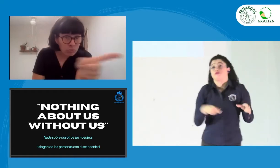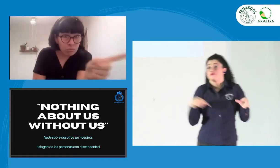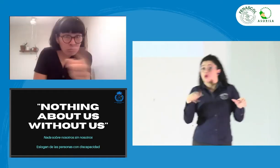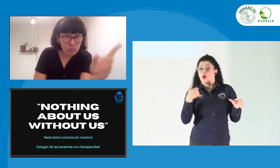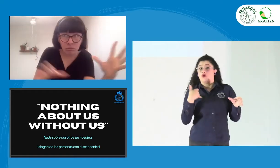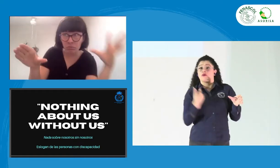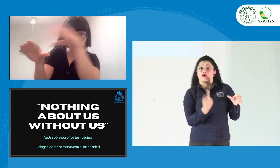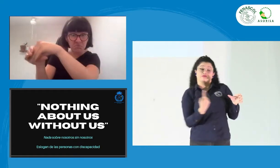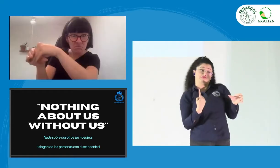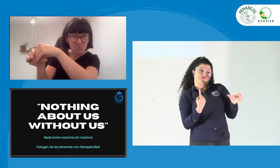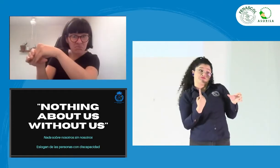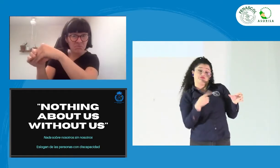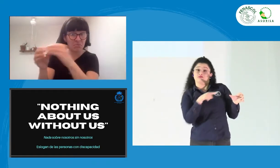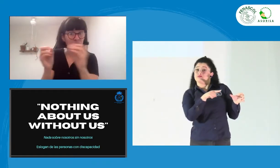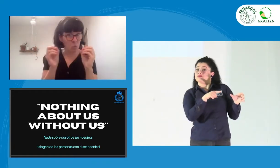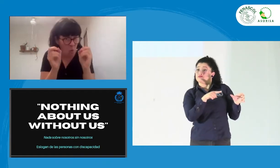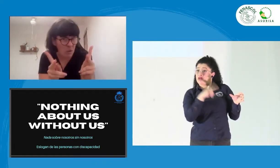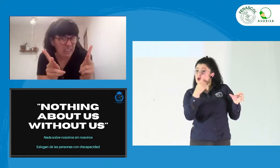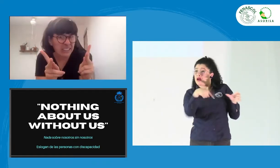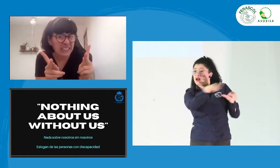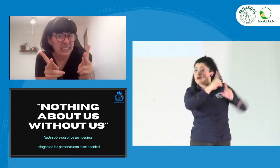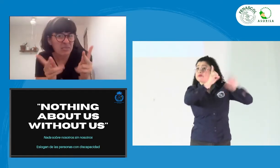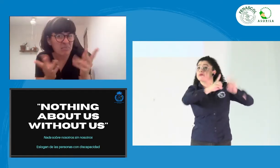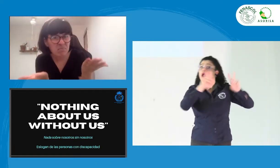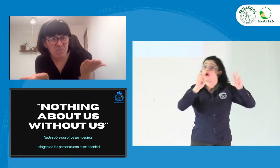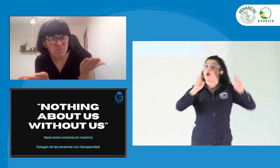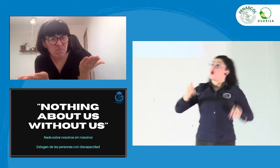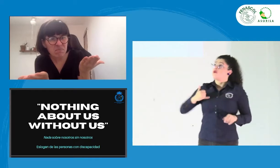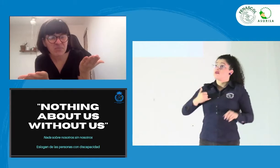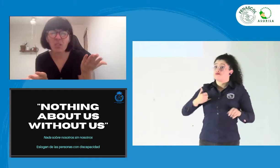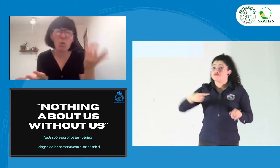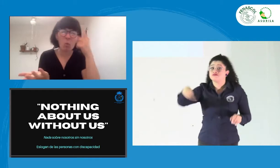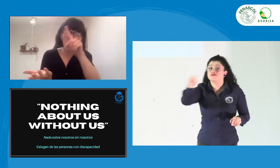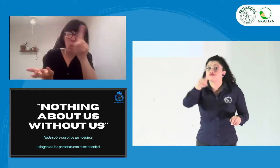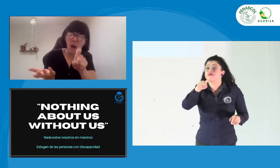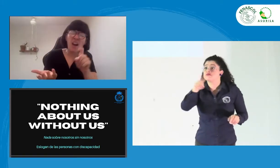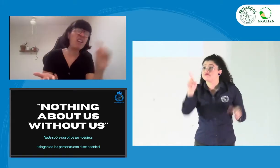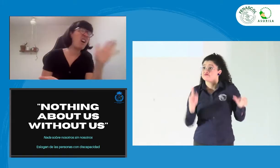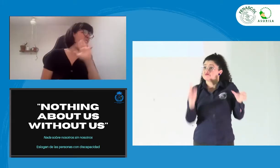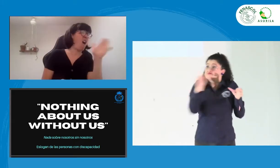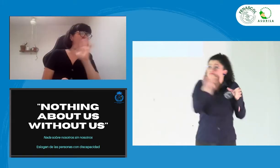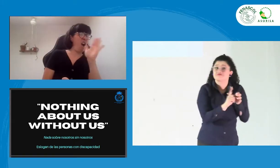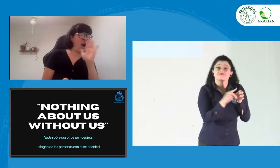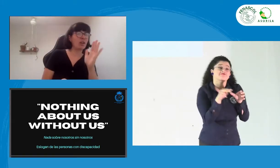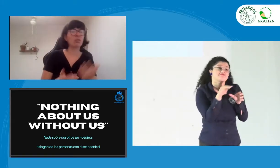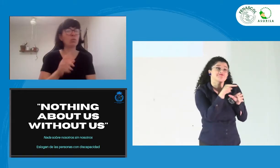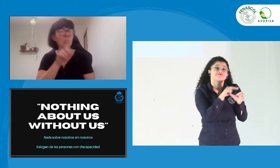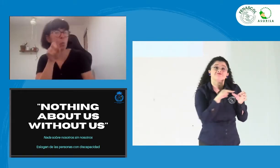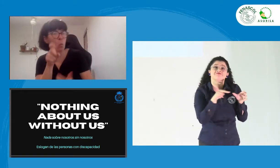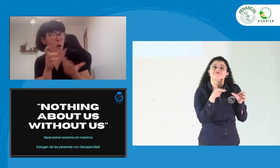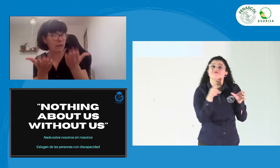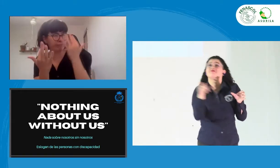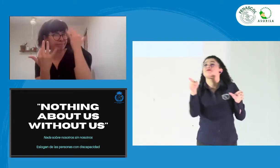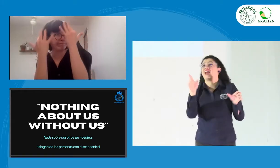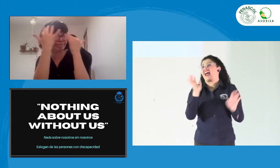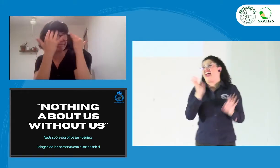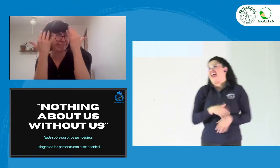qué está sucediendo con las asociaciones actuales? ¿Los mayores están tomando decisiones sobre los jóvenes?